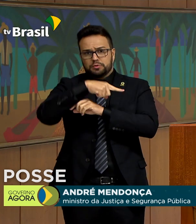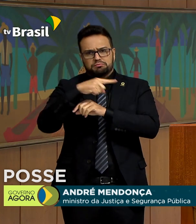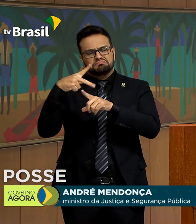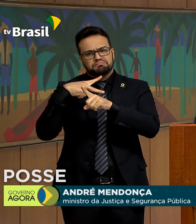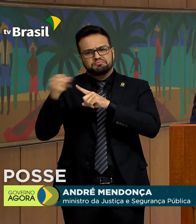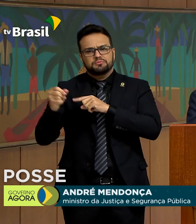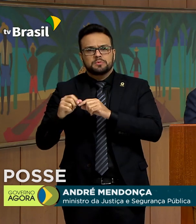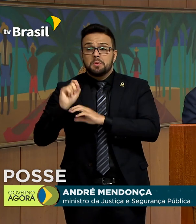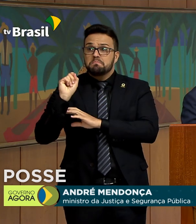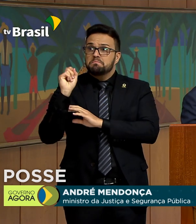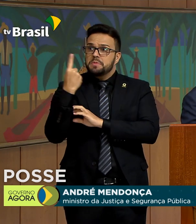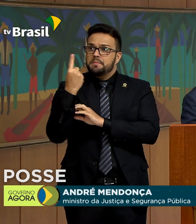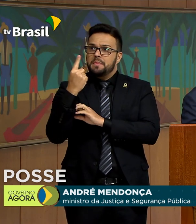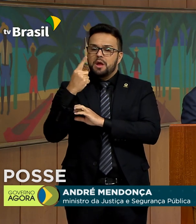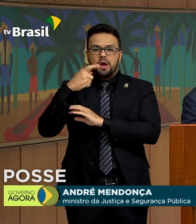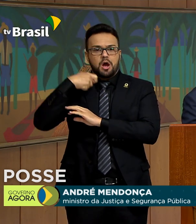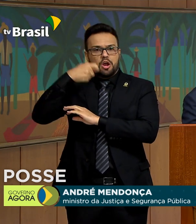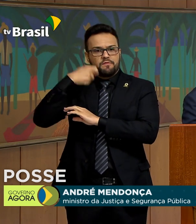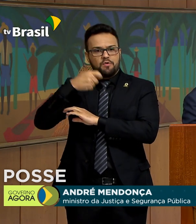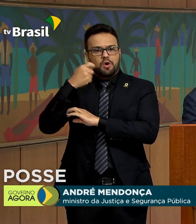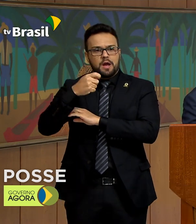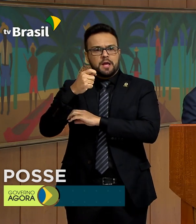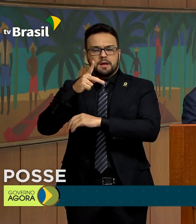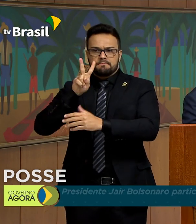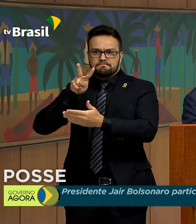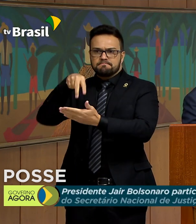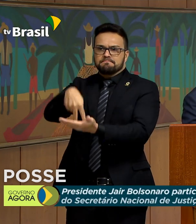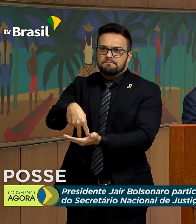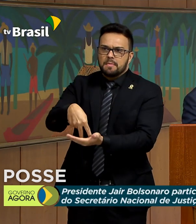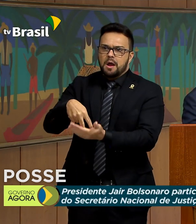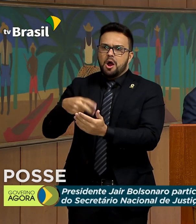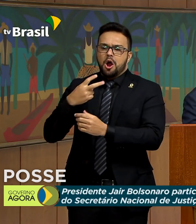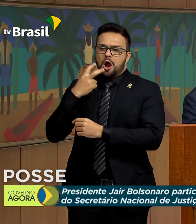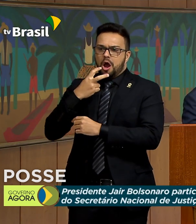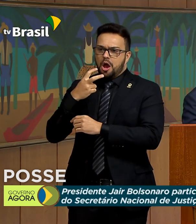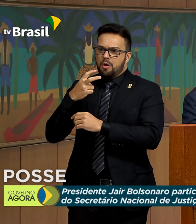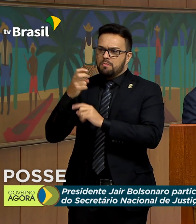Primeiro advogado a fazer uma sustentação oral num tribunal superior.